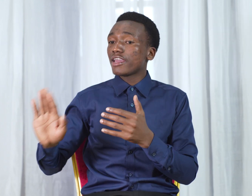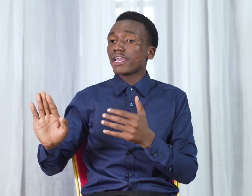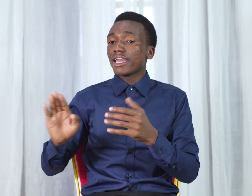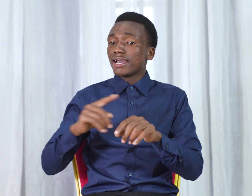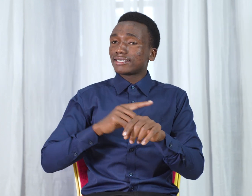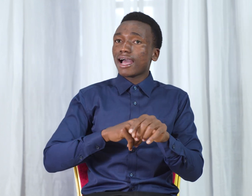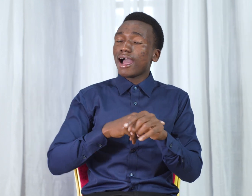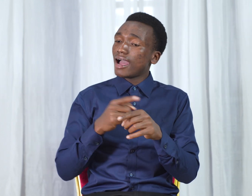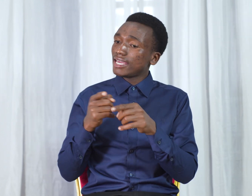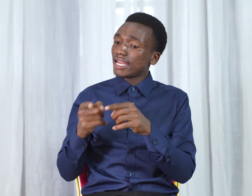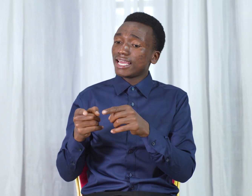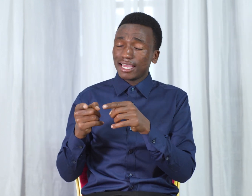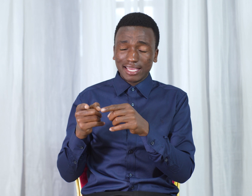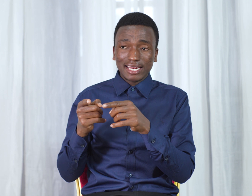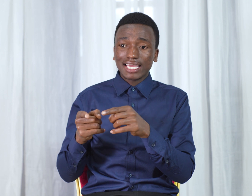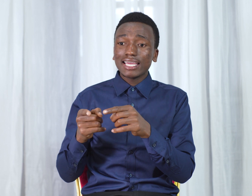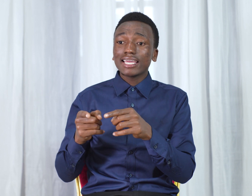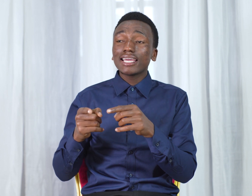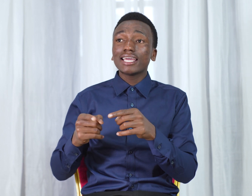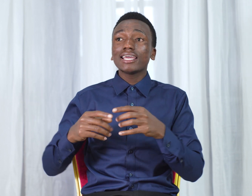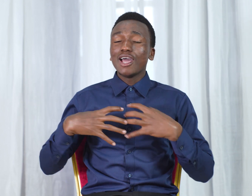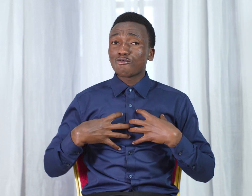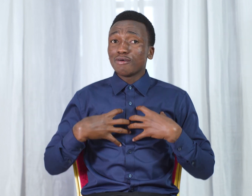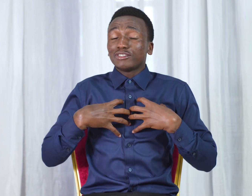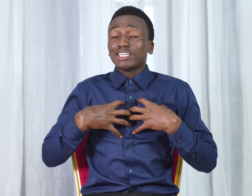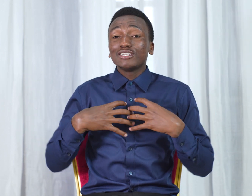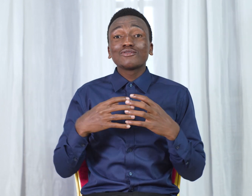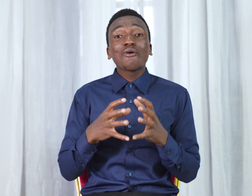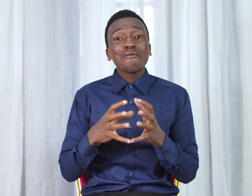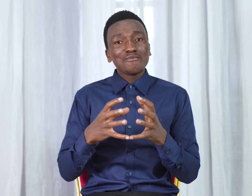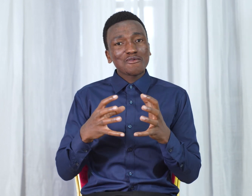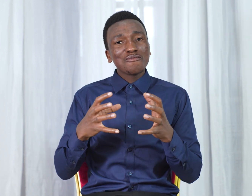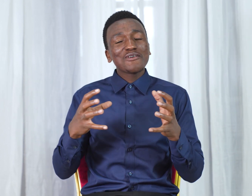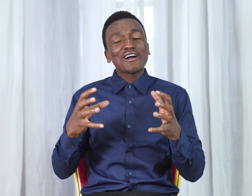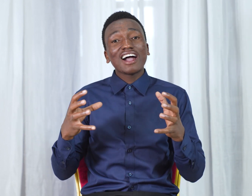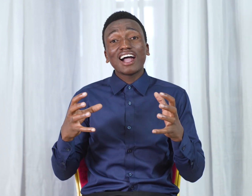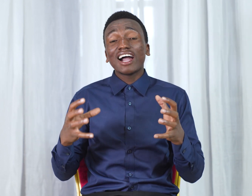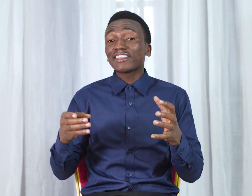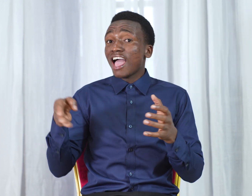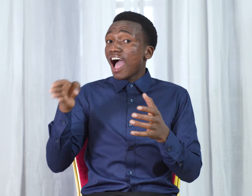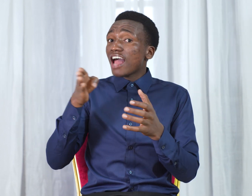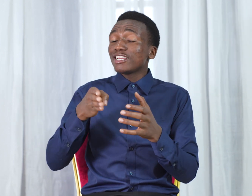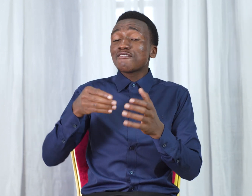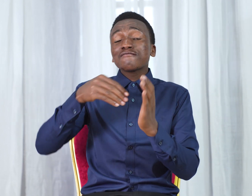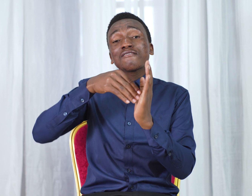Sa ile ile Kwa mshitu kumkubwa Alidondo